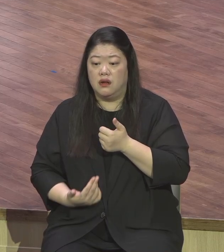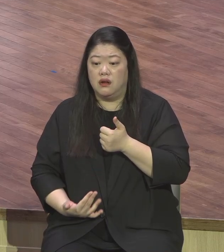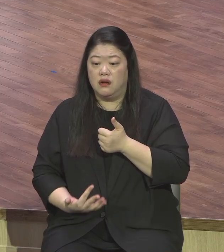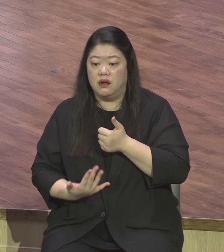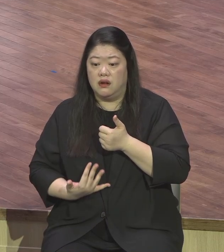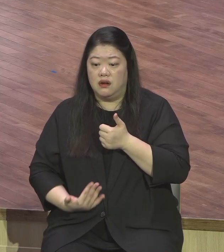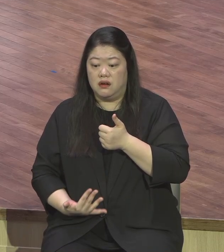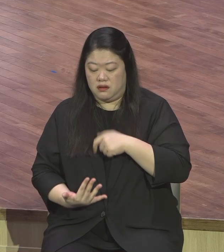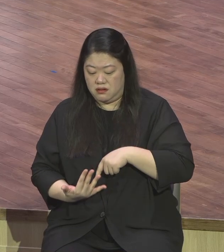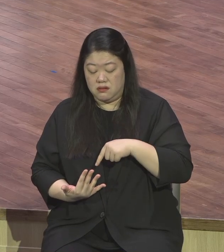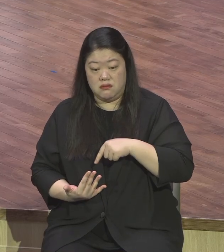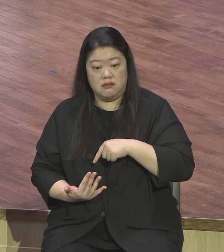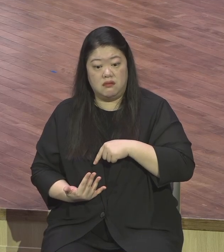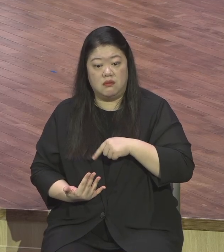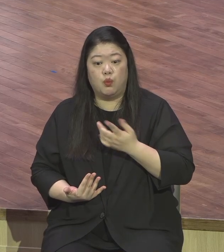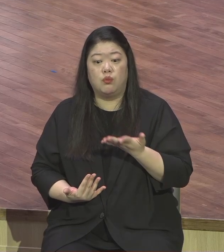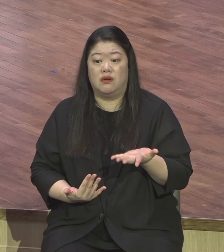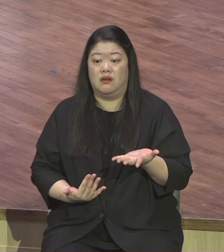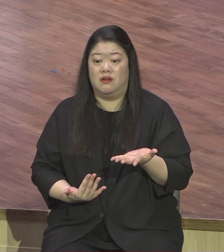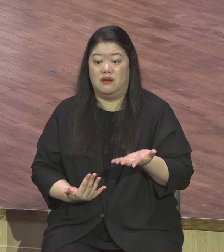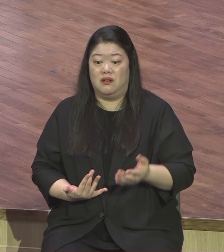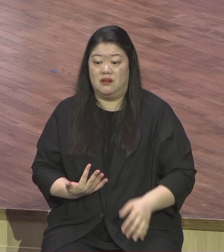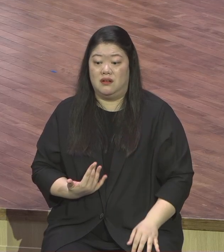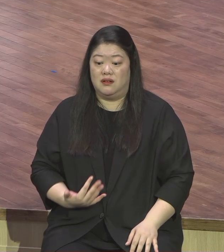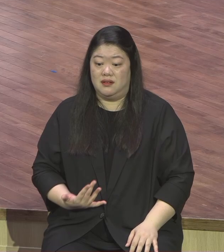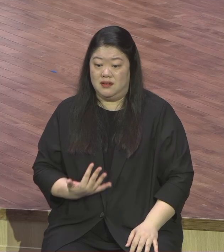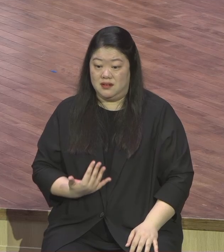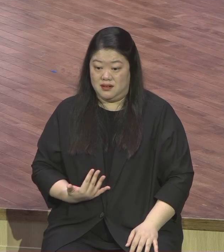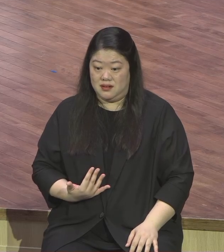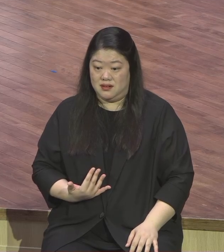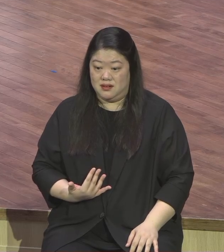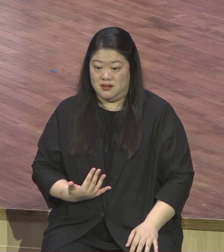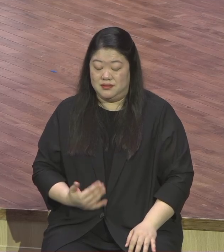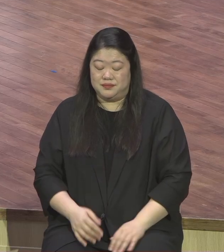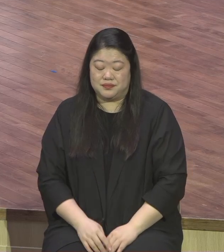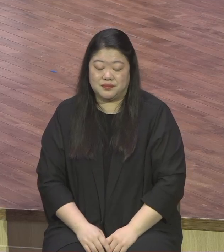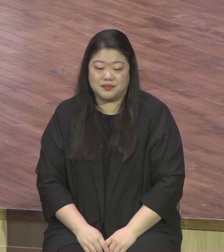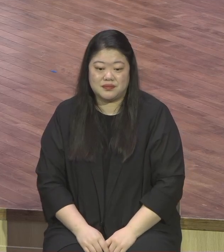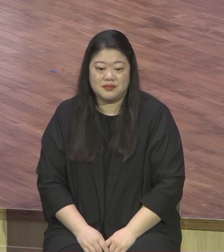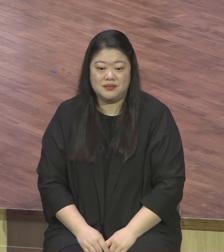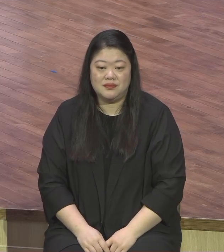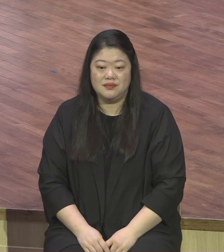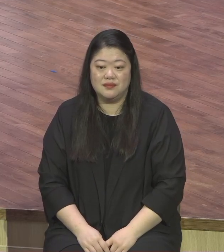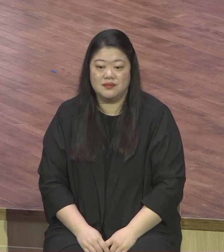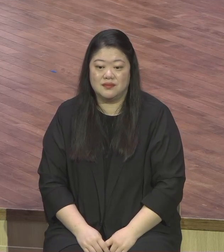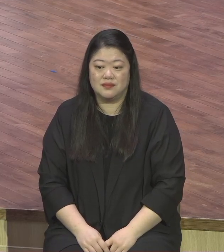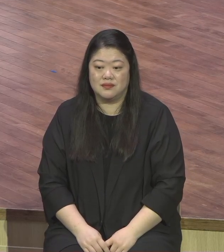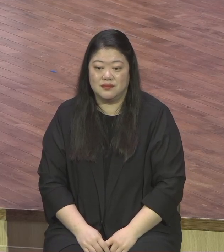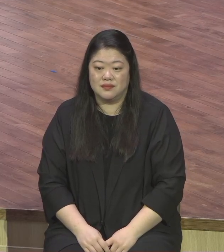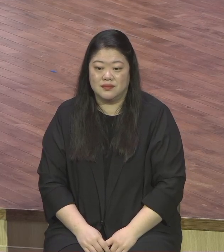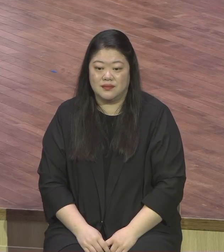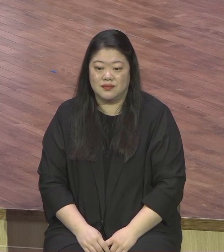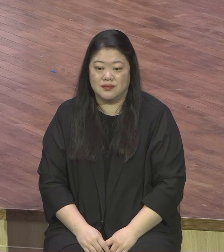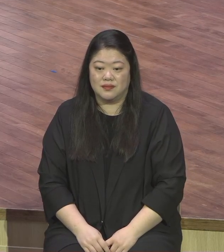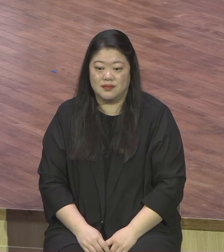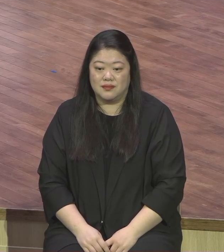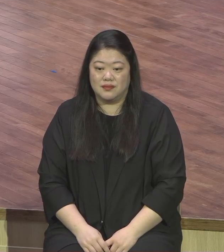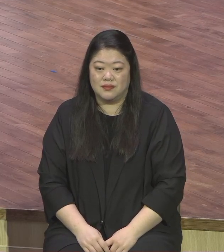이 상길은 지금 주의가 우리 상해 그런데 이 예수 그리스도의 비밀을 하는